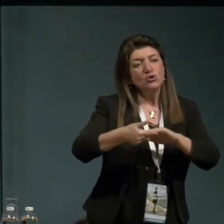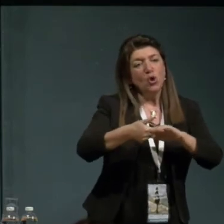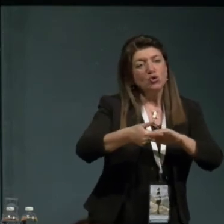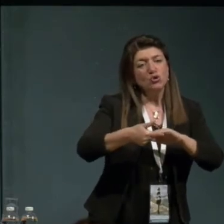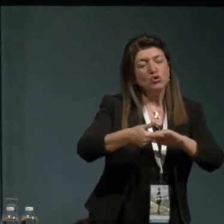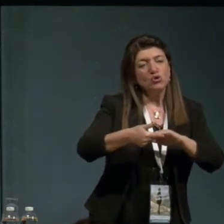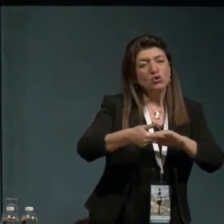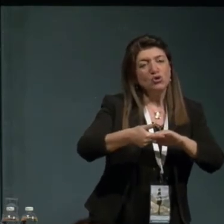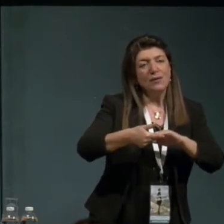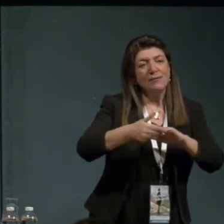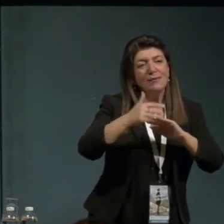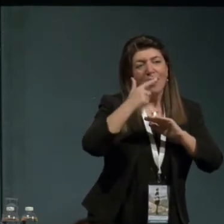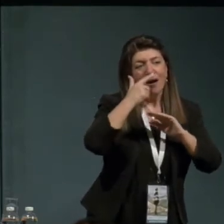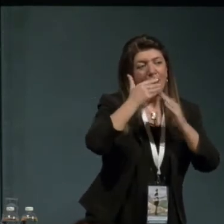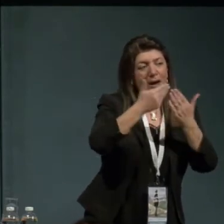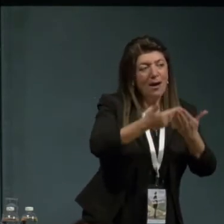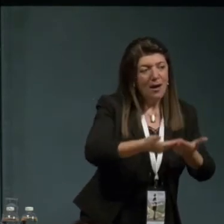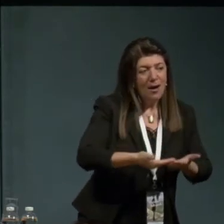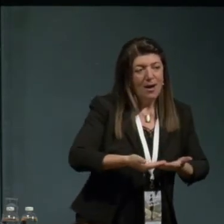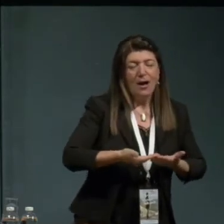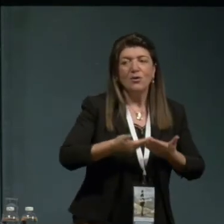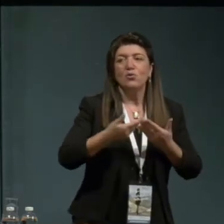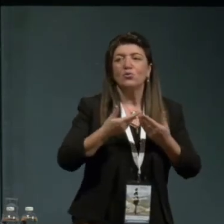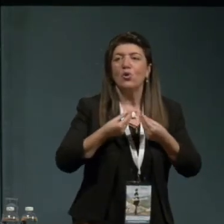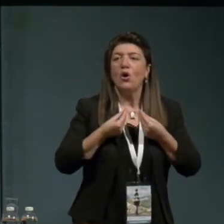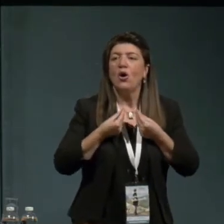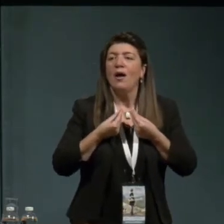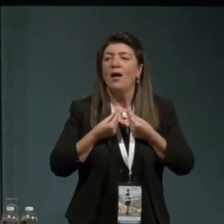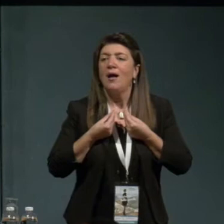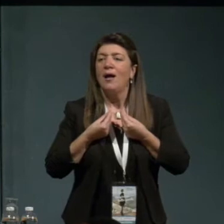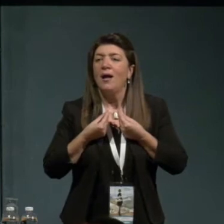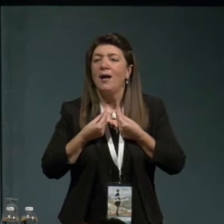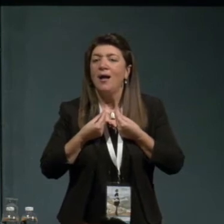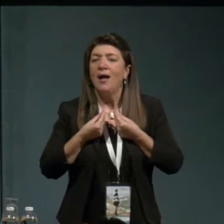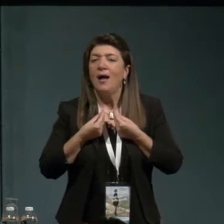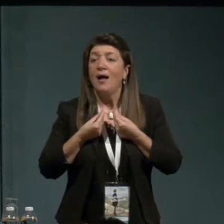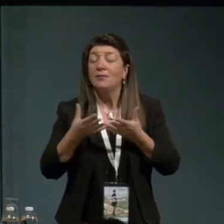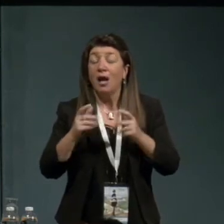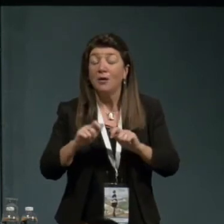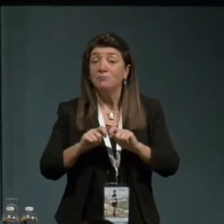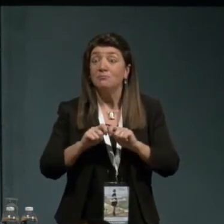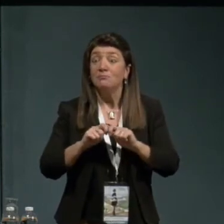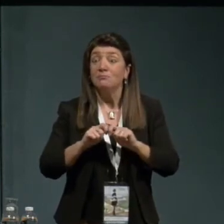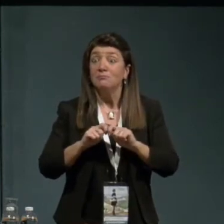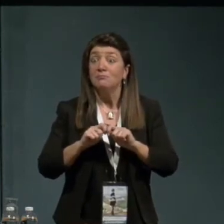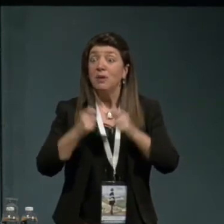adulti come adulterazione e questo movimento